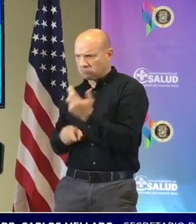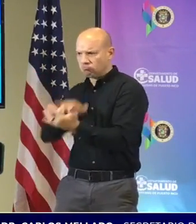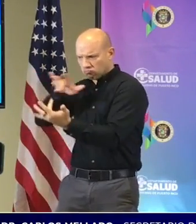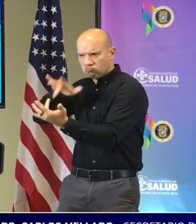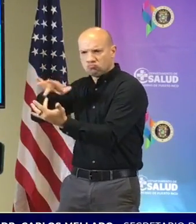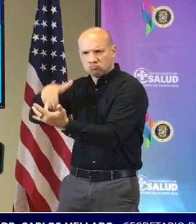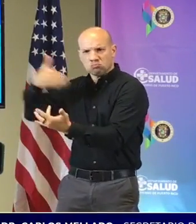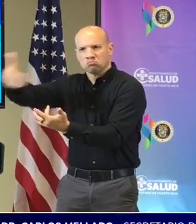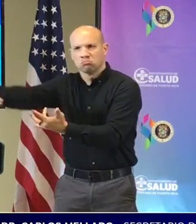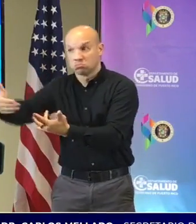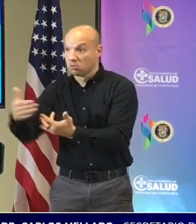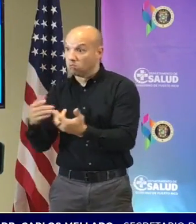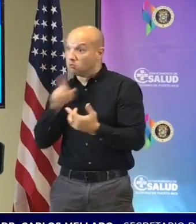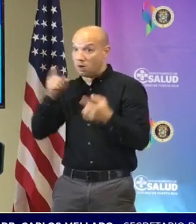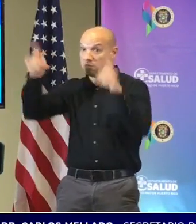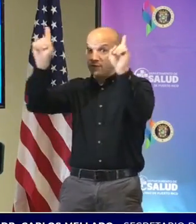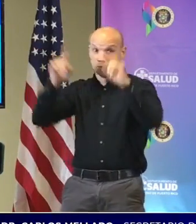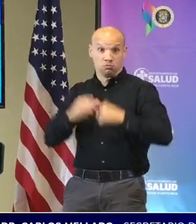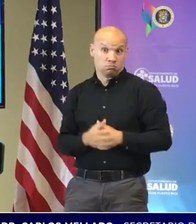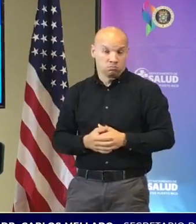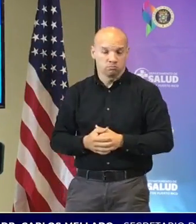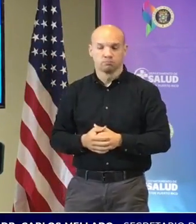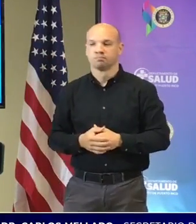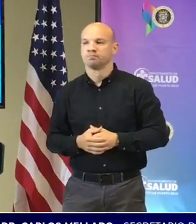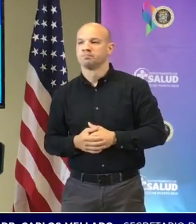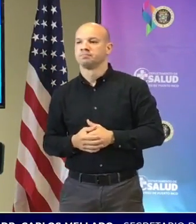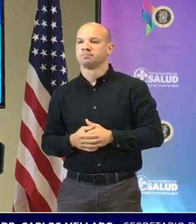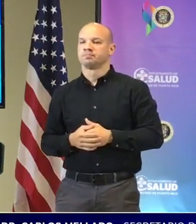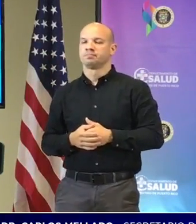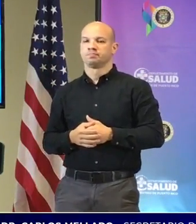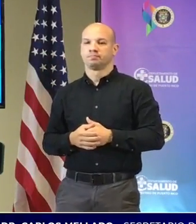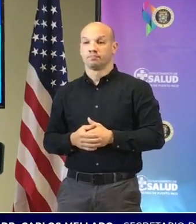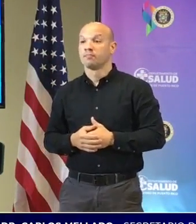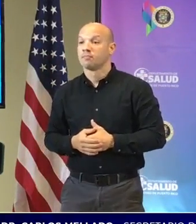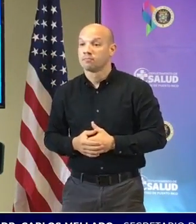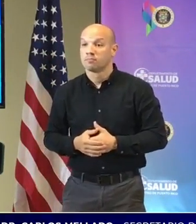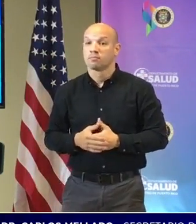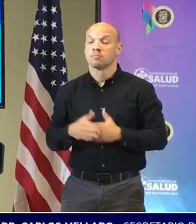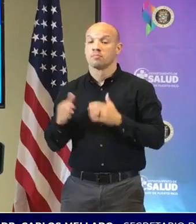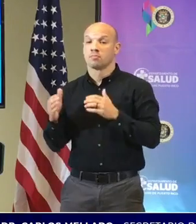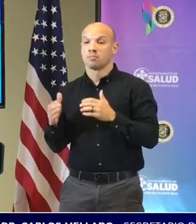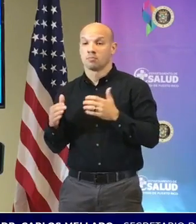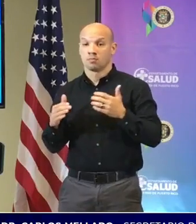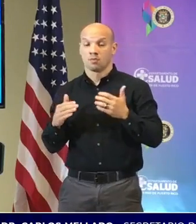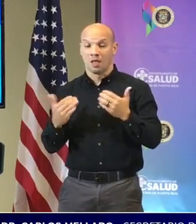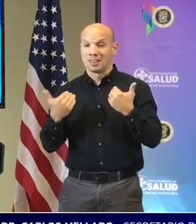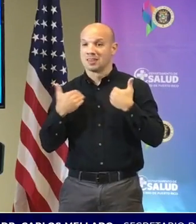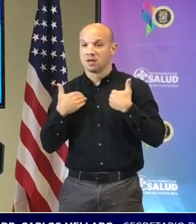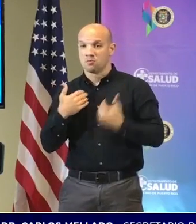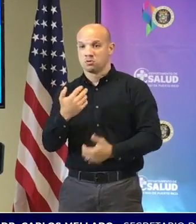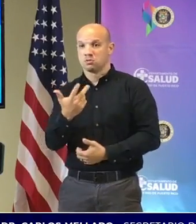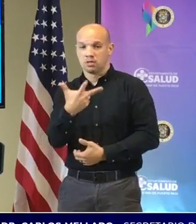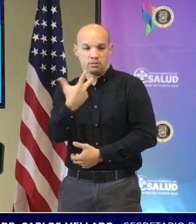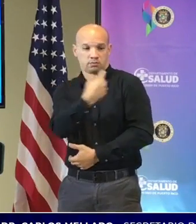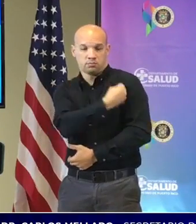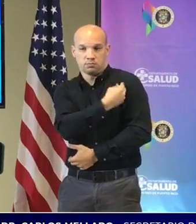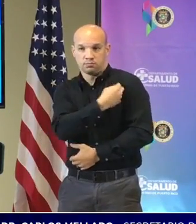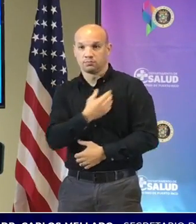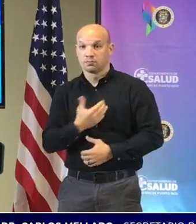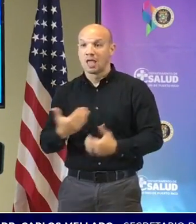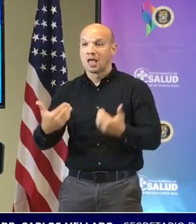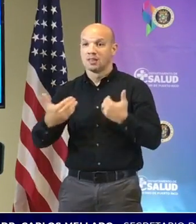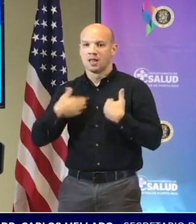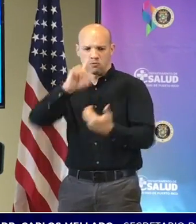sumamente efectivo tenemos las tres dosis de la vacuna tenemos tratamiento anticuerpo monoclonal